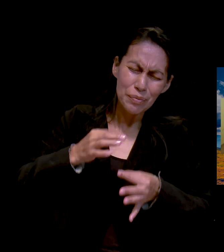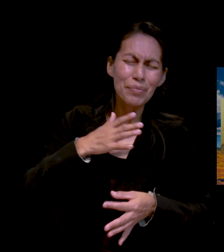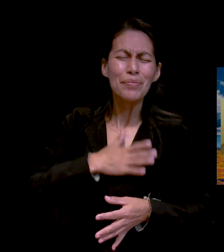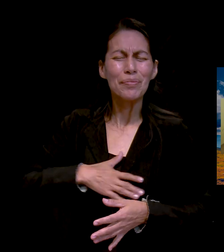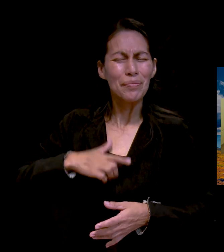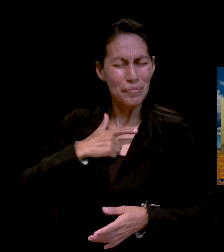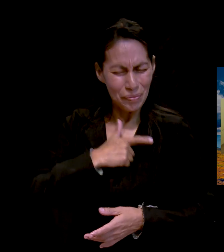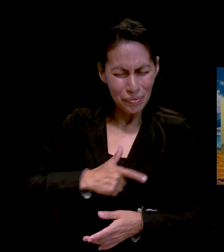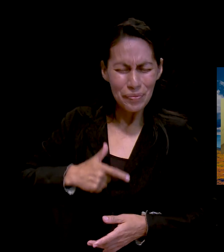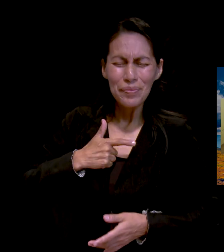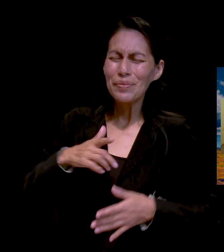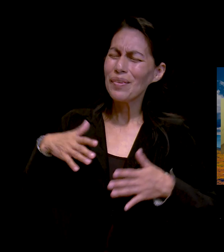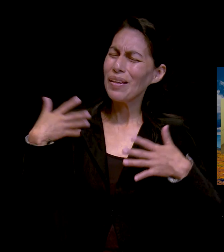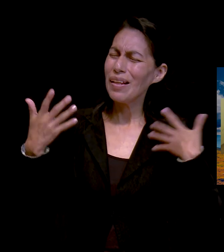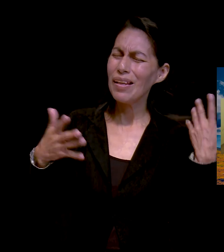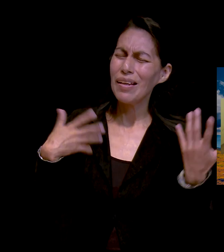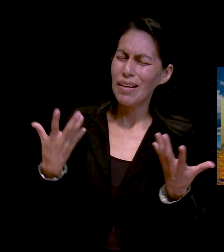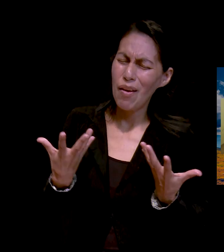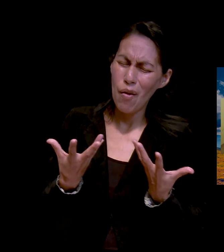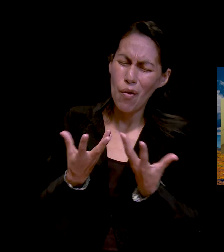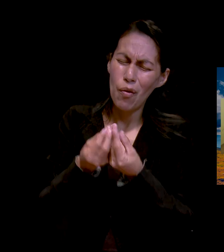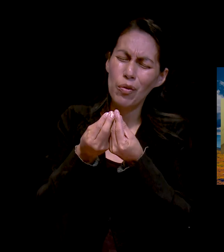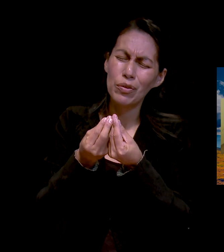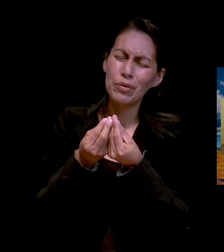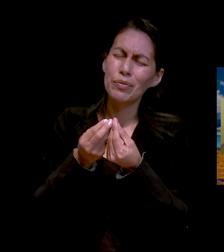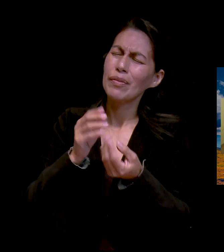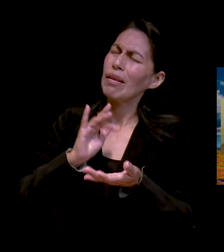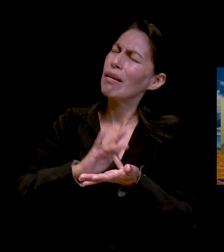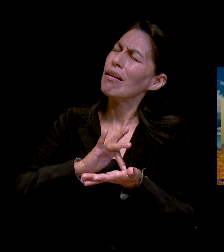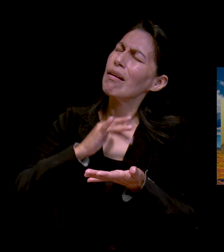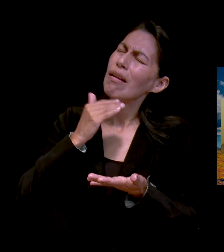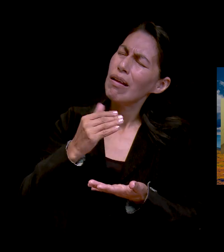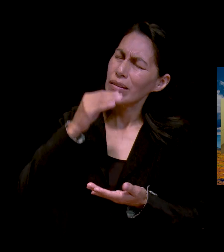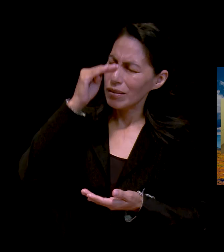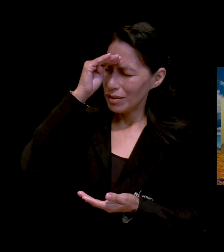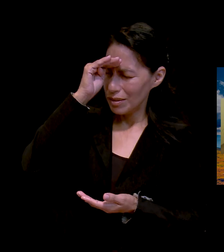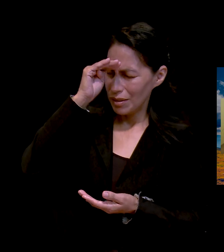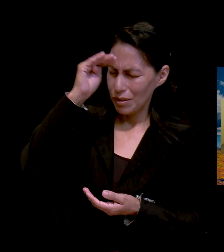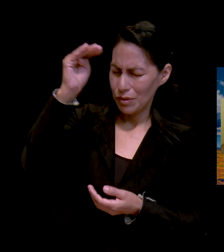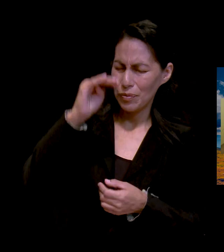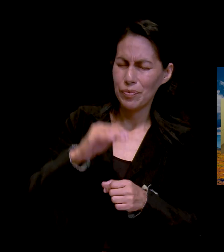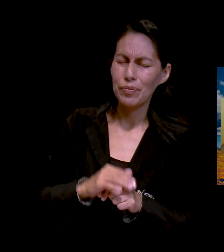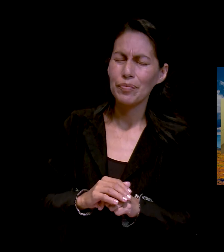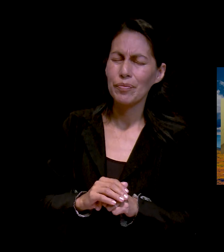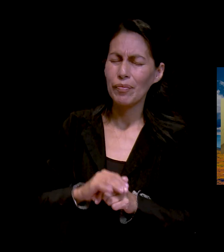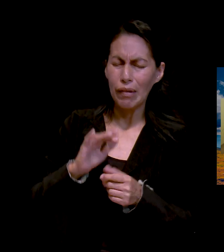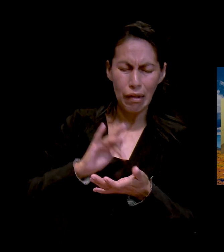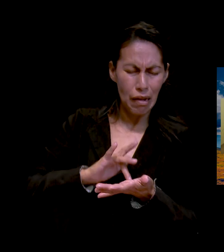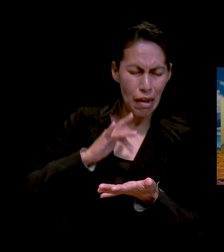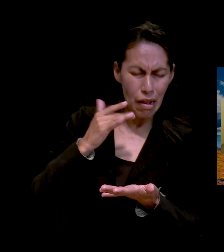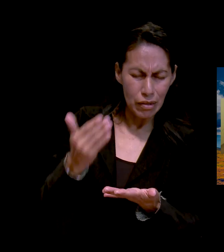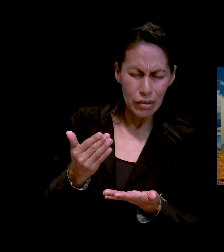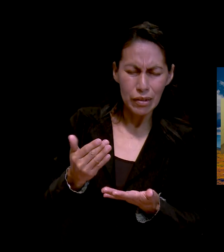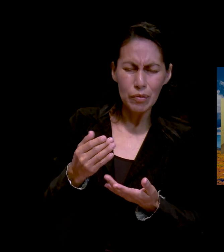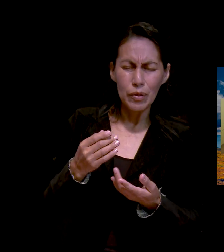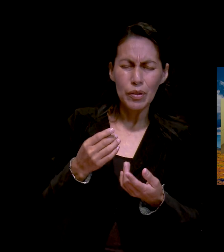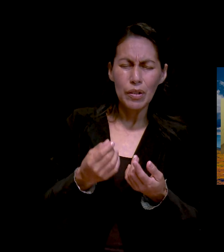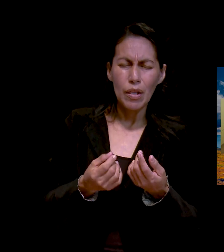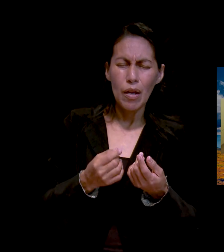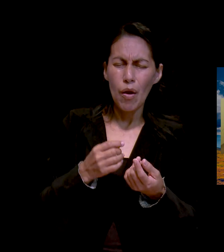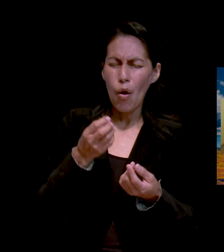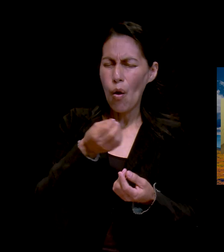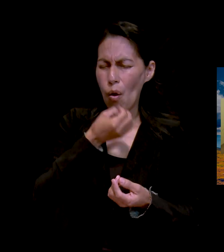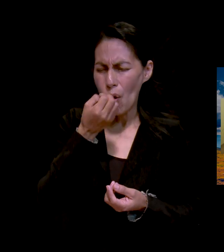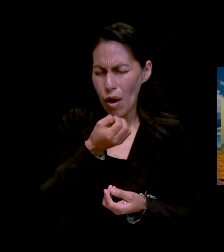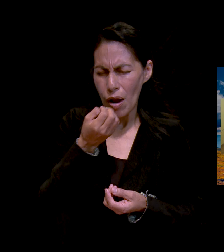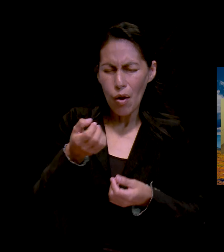por nosotros, Señor. Gracias porque unos a otros oramos para que tú puedas manifestar tu